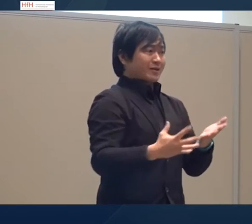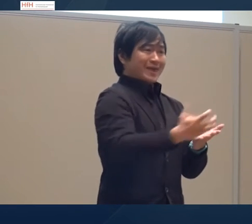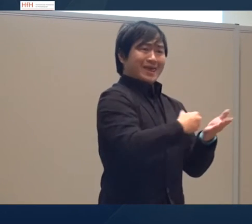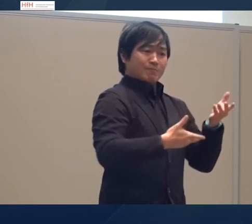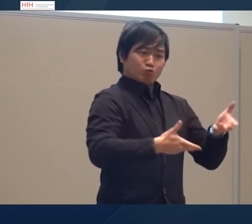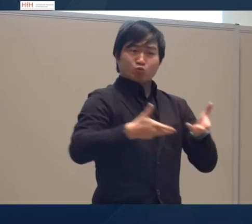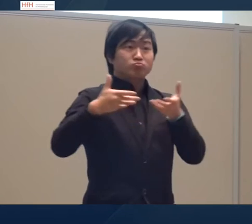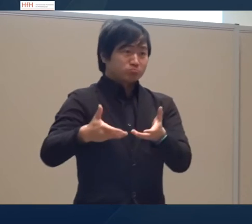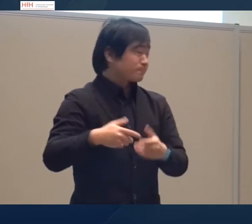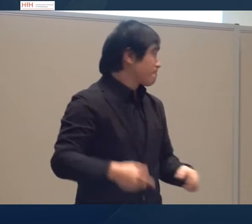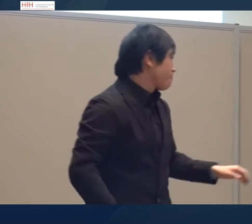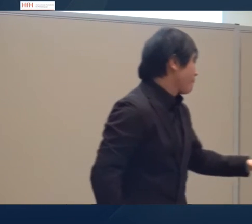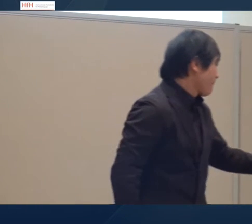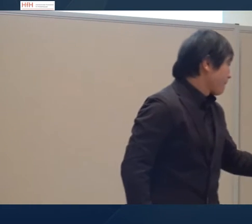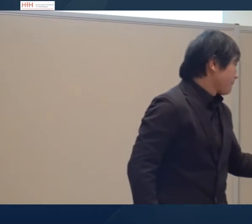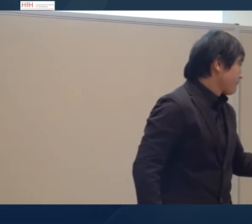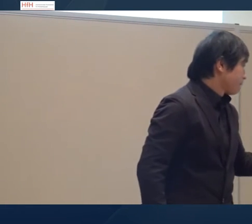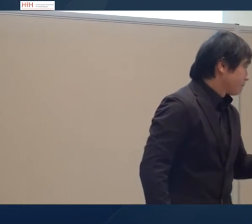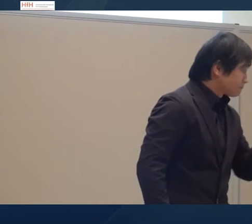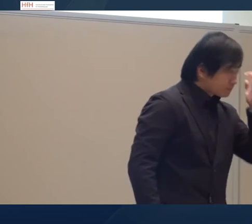Diese Datenerhebung verwenden wir jetzt für unsere weitere Analyse.